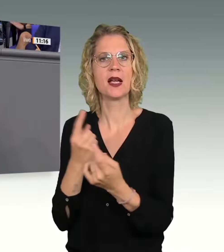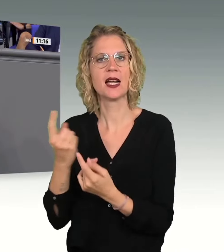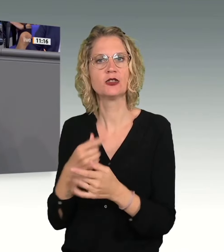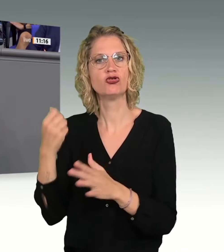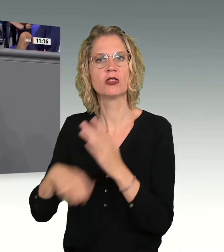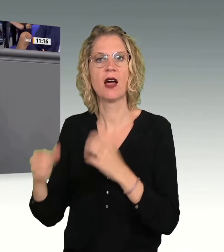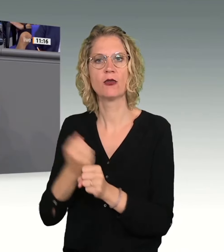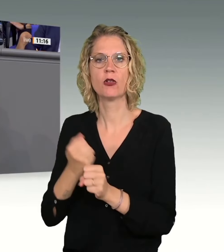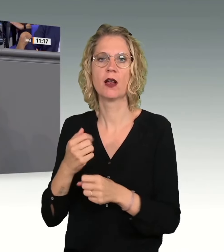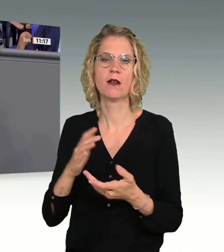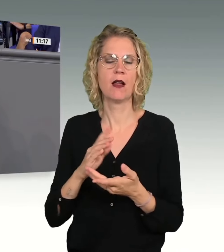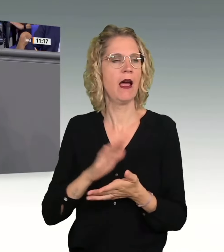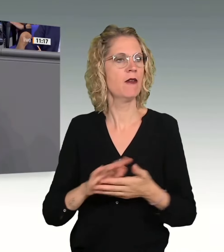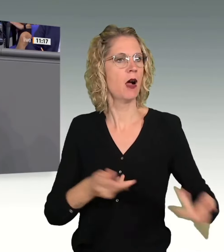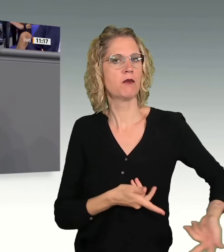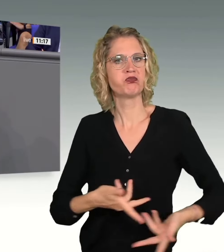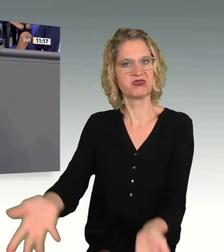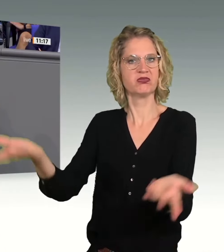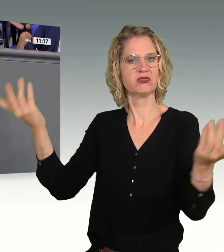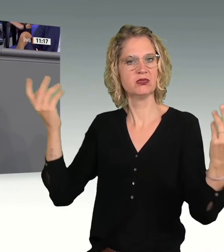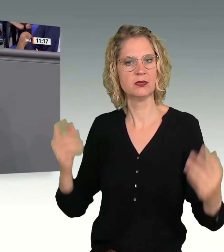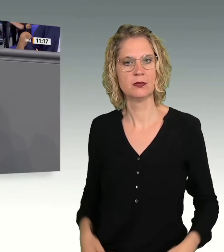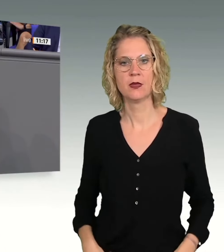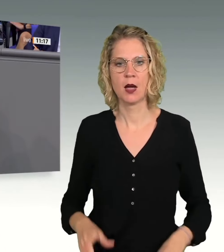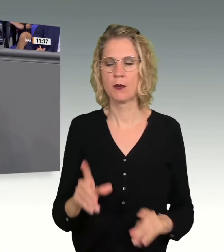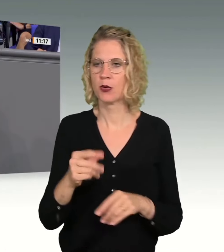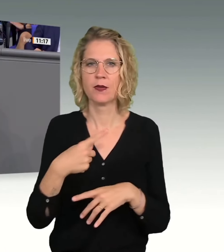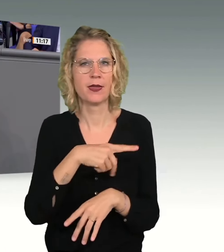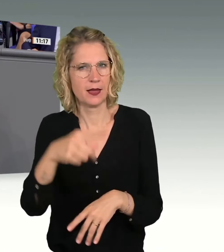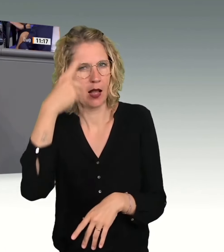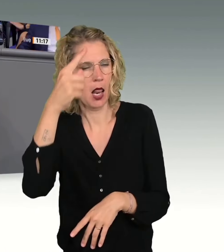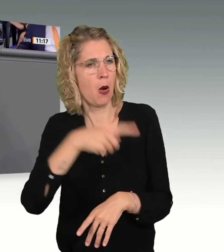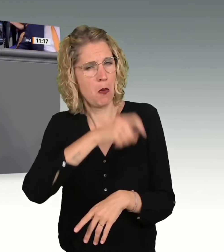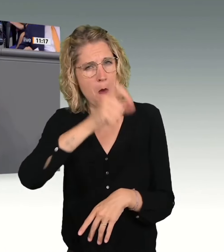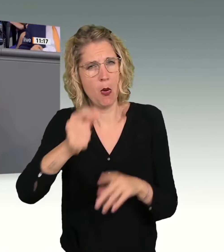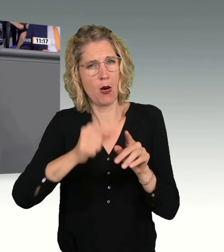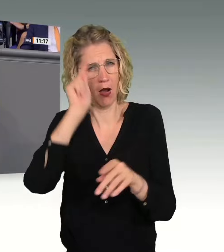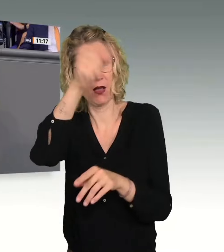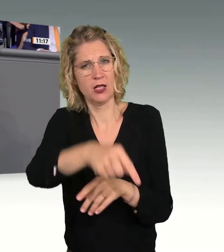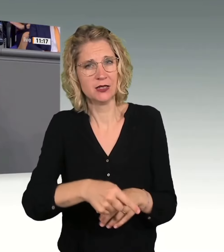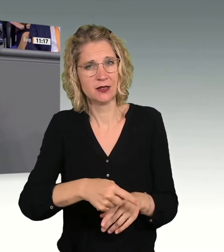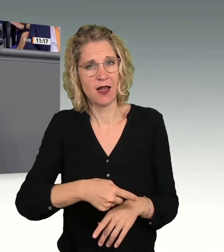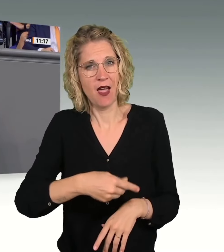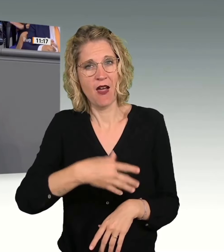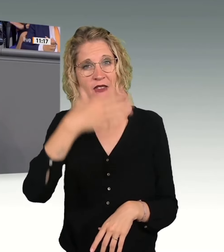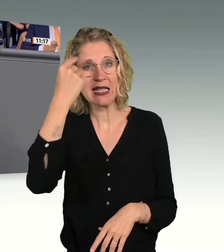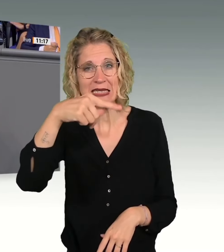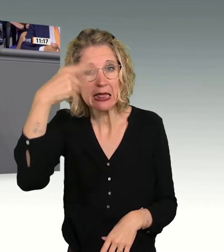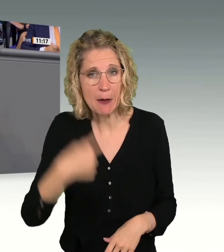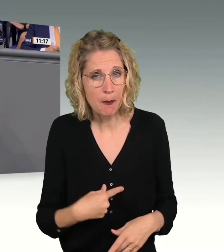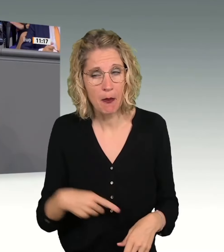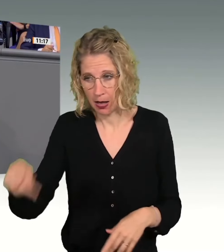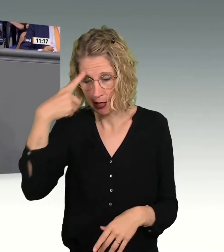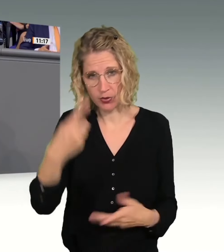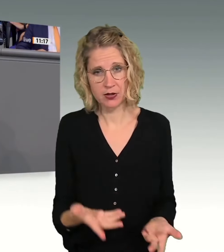hätten Sie mit da überhaupt nichts zu tun. Sie halten die Bürger draußen für vergessliche Deppen. Das sind die Bürger draußen aber nicht. Denn Tatsache ist,